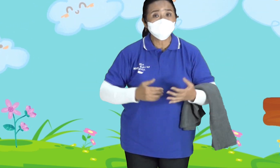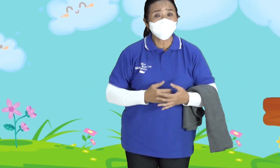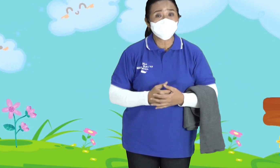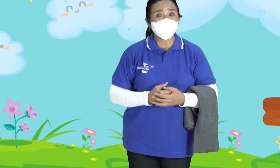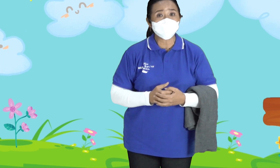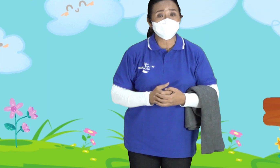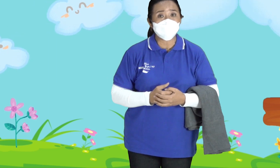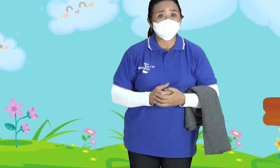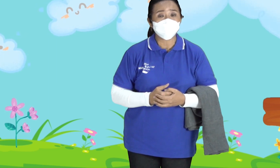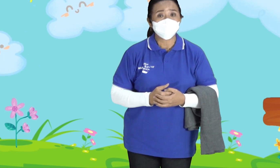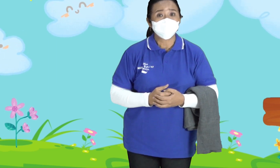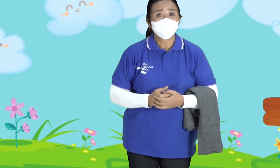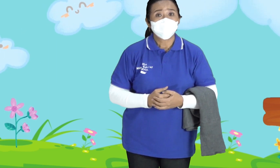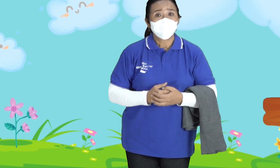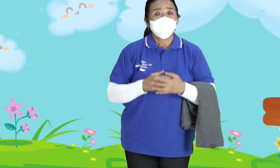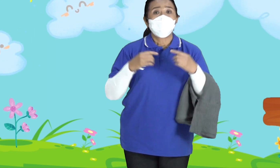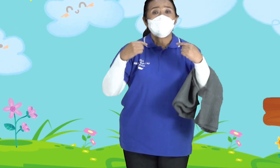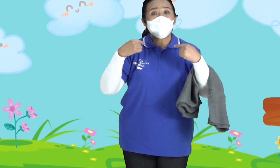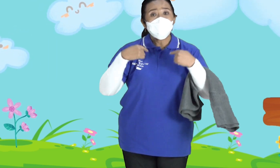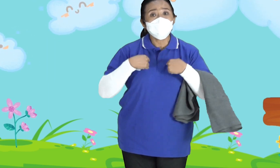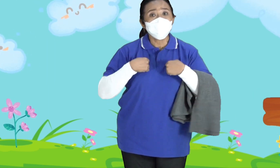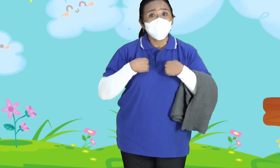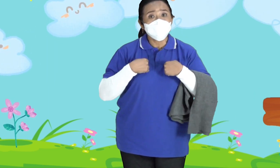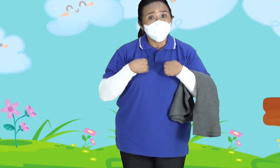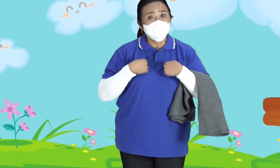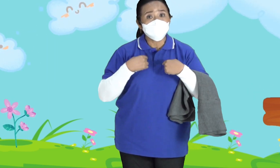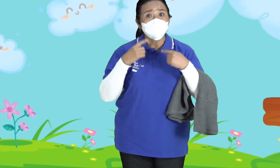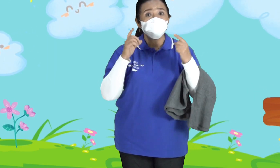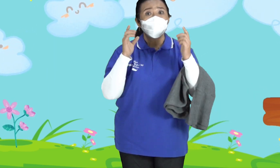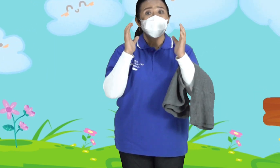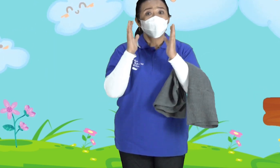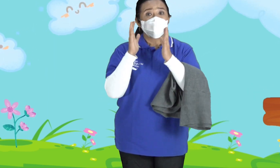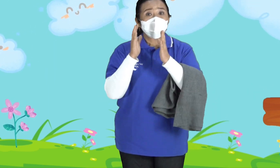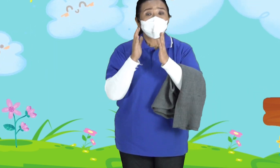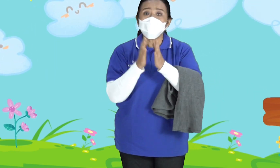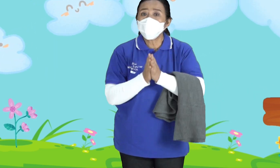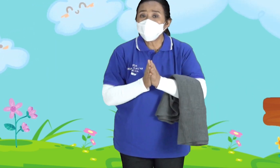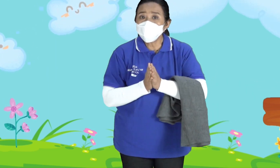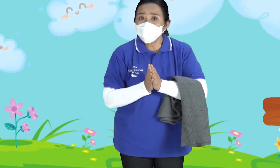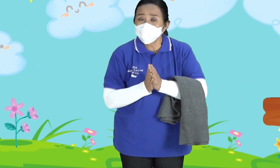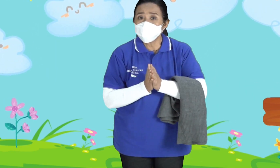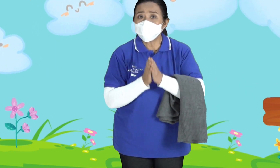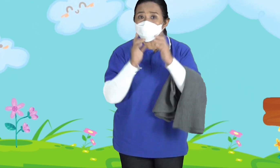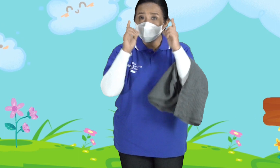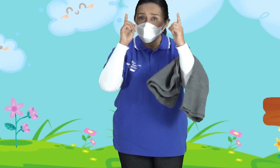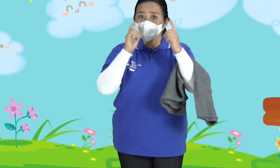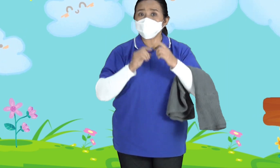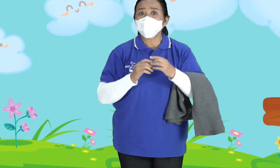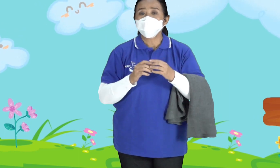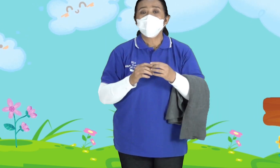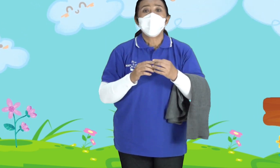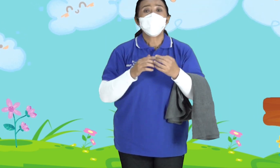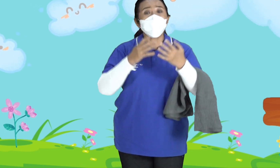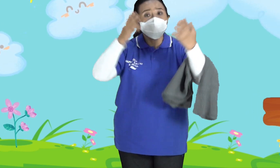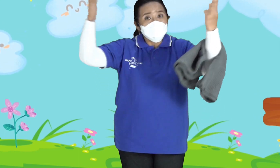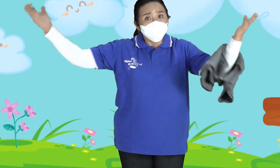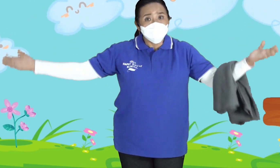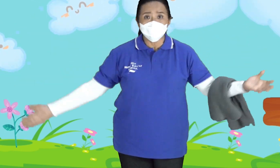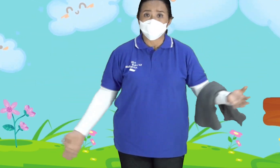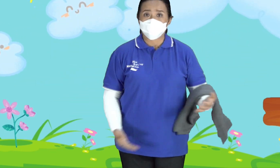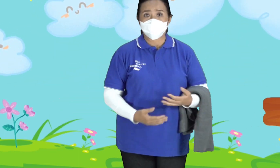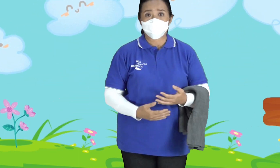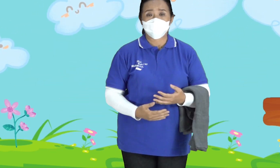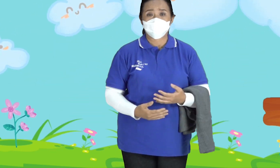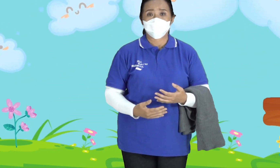kita katakan Bersama-sama I will Follow you God Forever